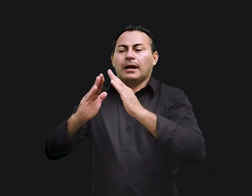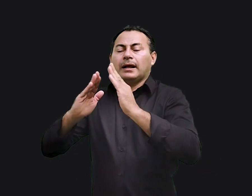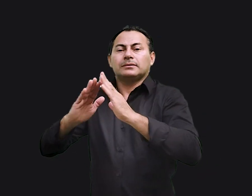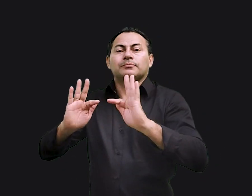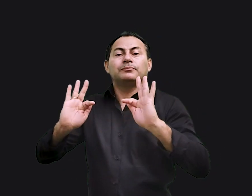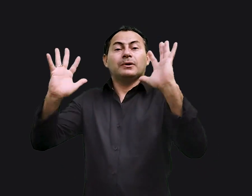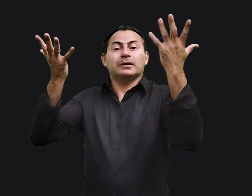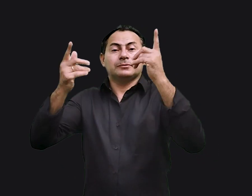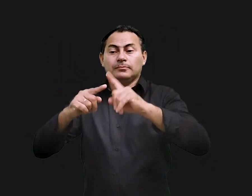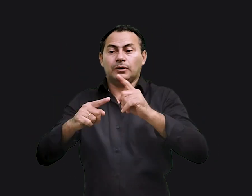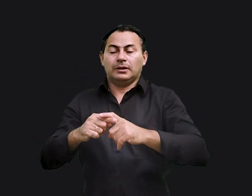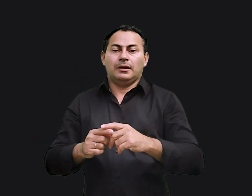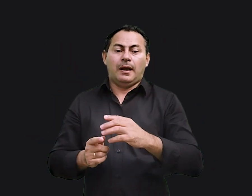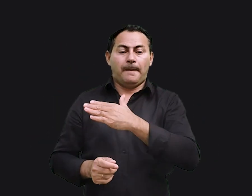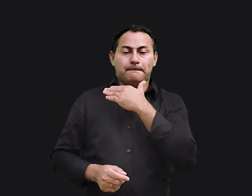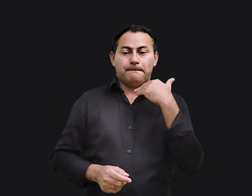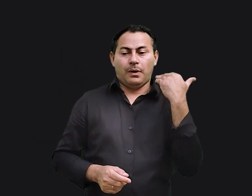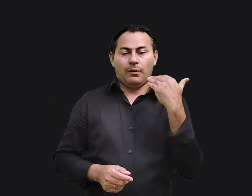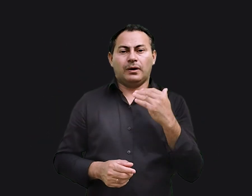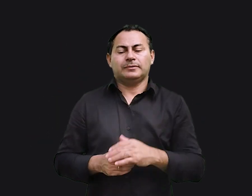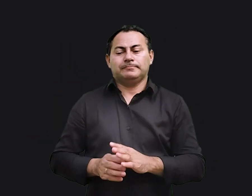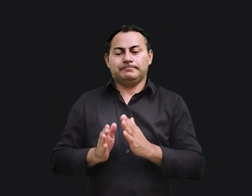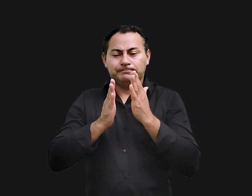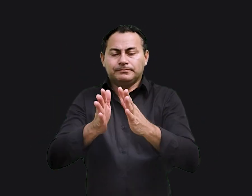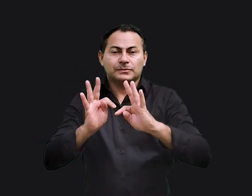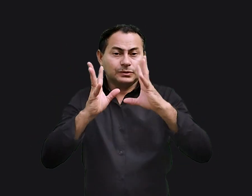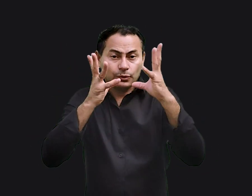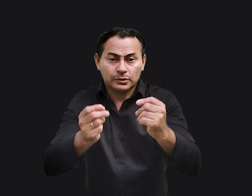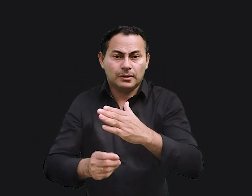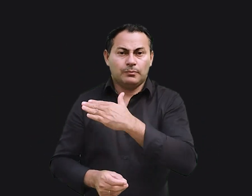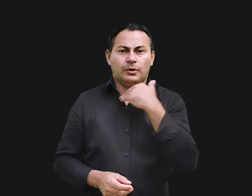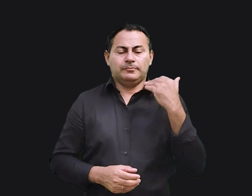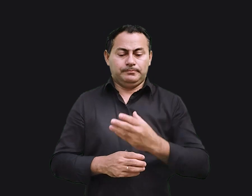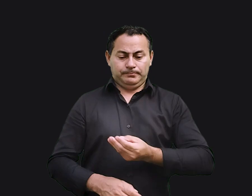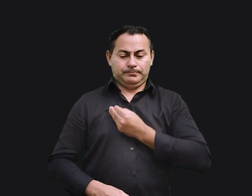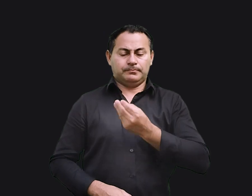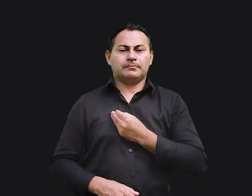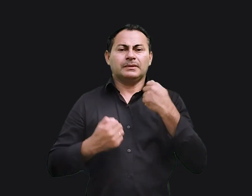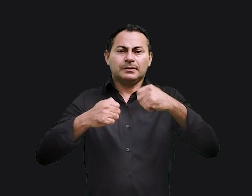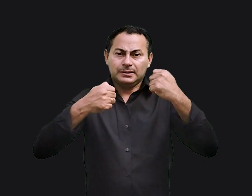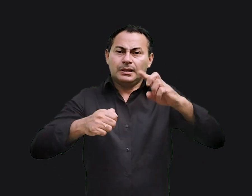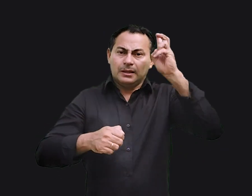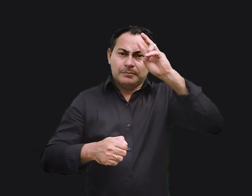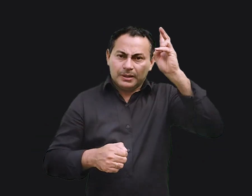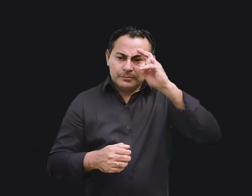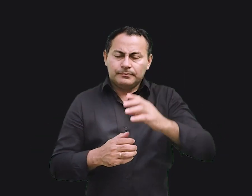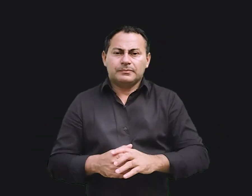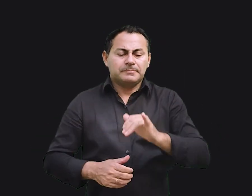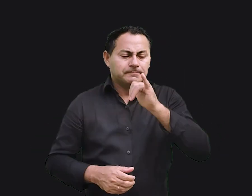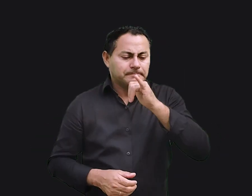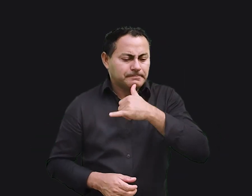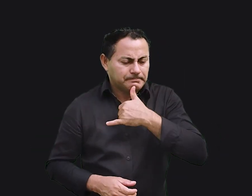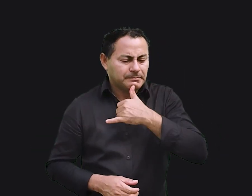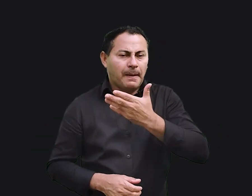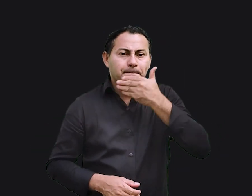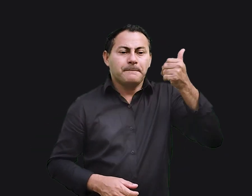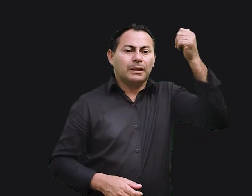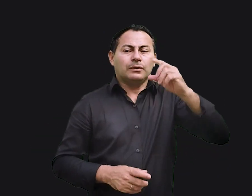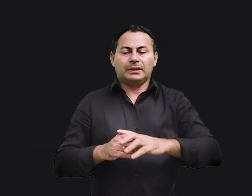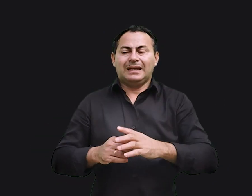em festa, pois a morte é o destino de todos. Os vivos devem se lembrar disso. A tristeza é melhor do que